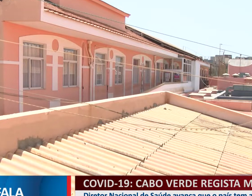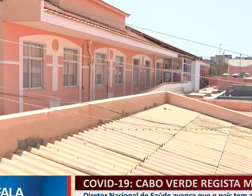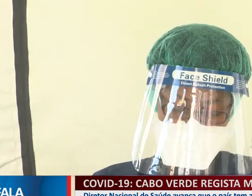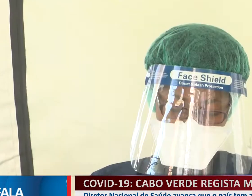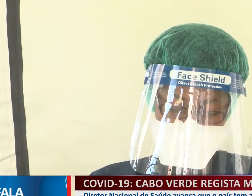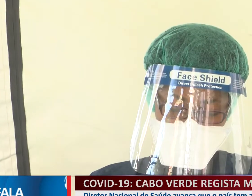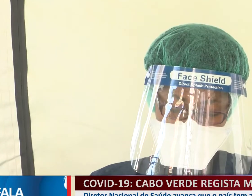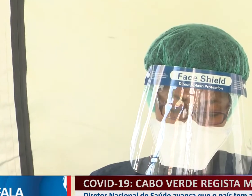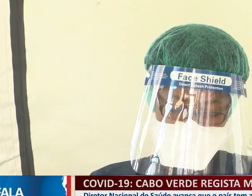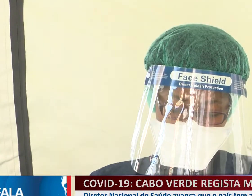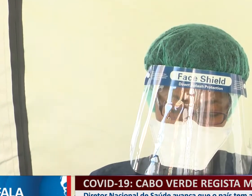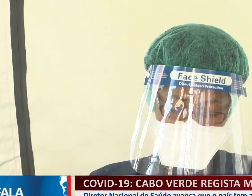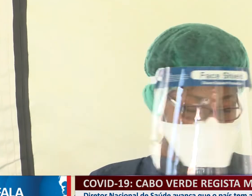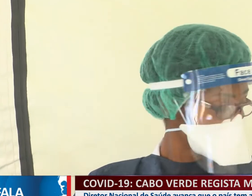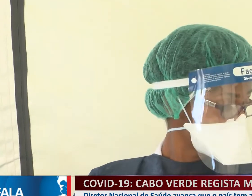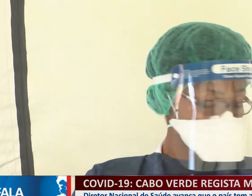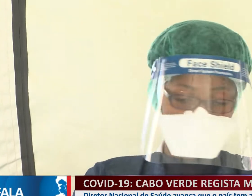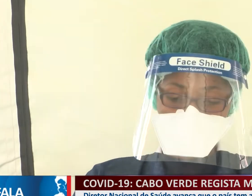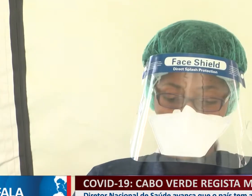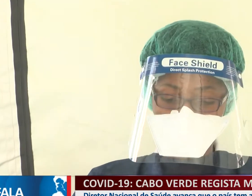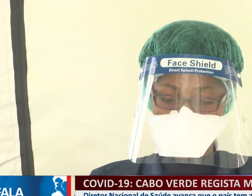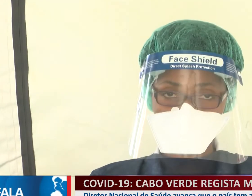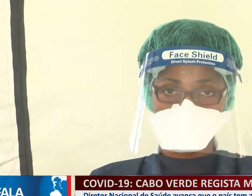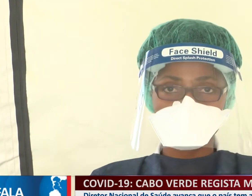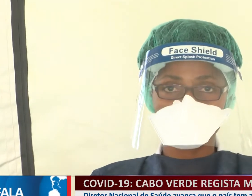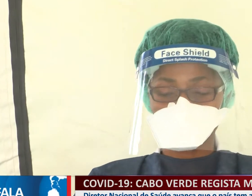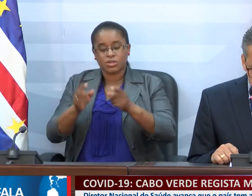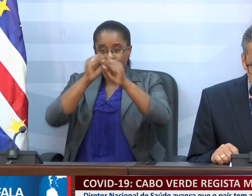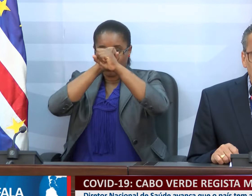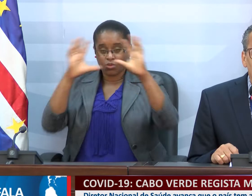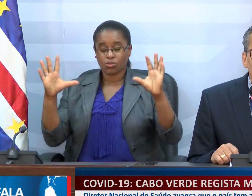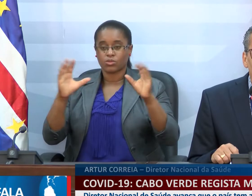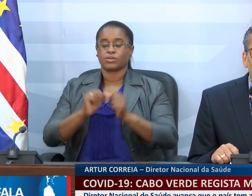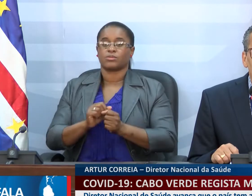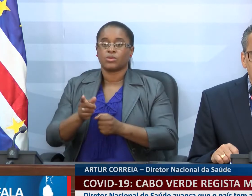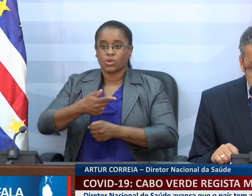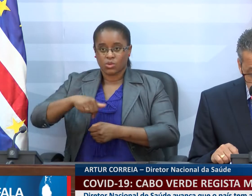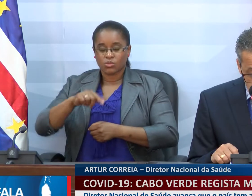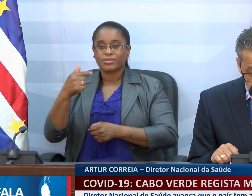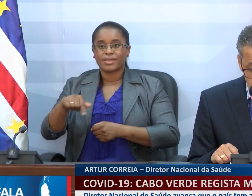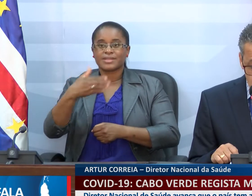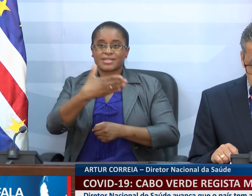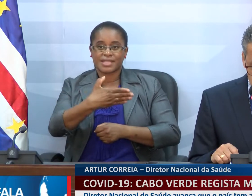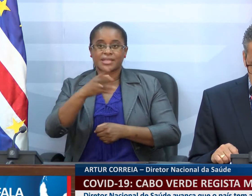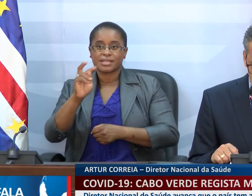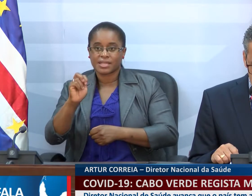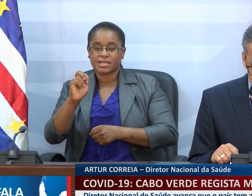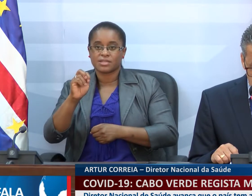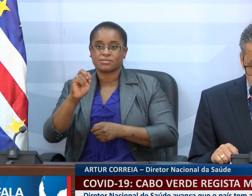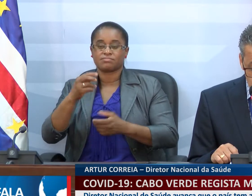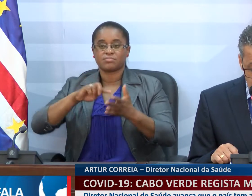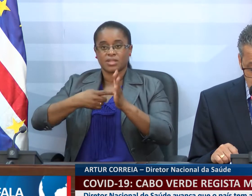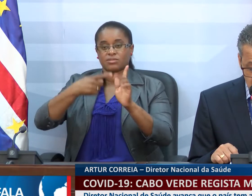o número de pessoas infectadas por Covid-19 no arquipélago. No TN, 73 positivos